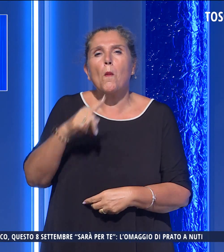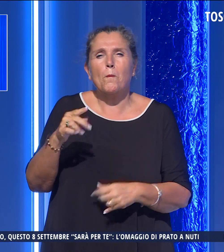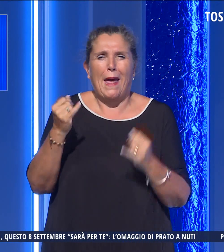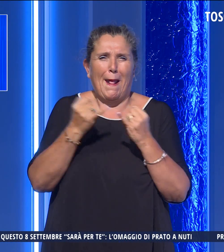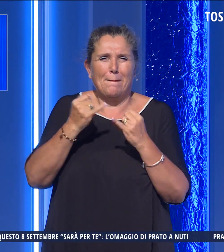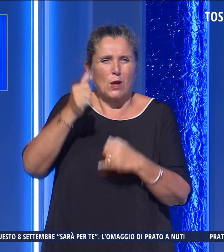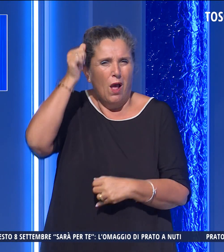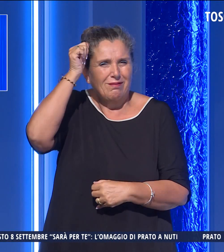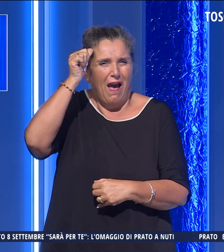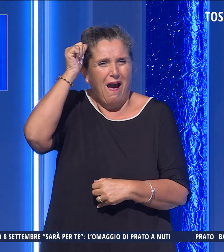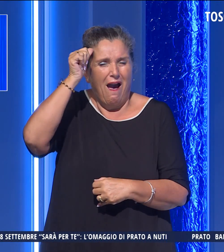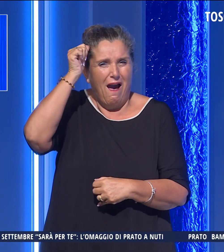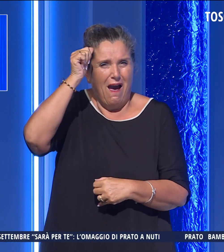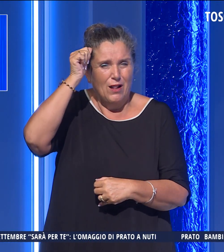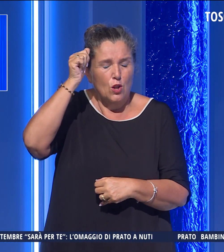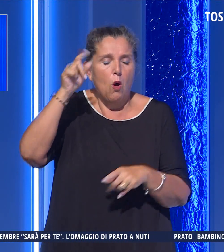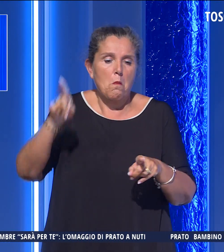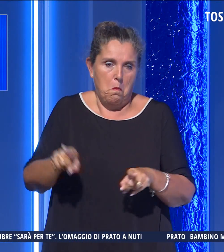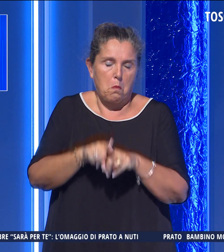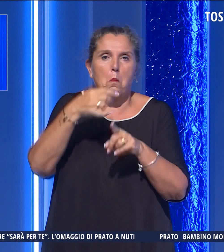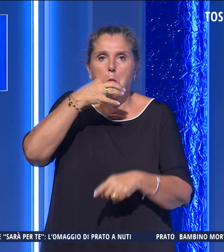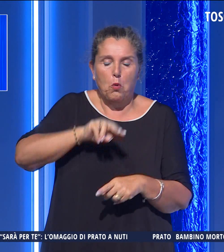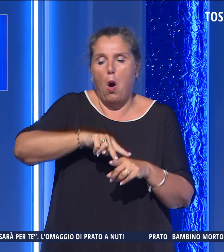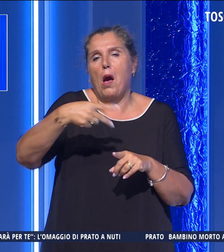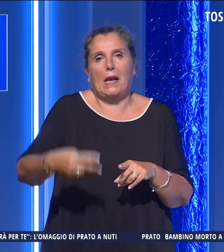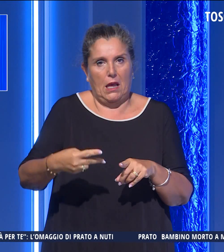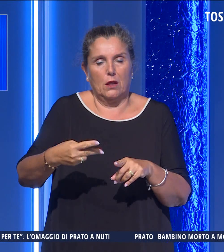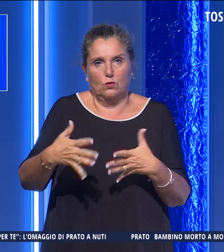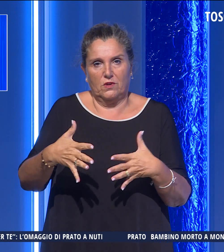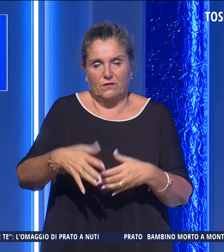piccolo taglio alla testa compatibile con la caduta.